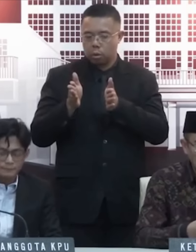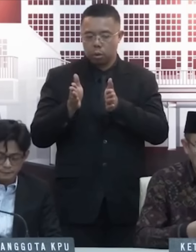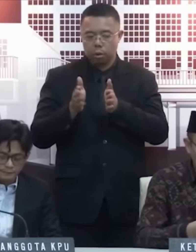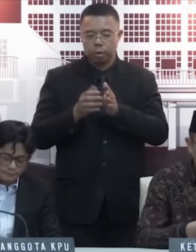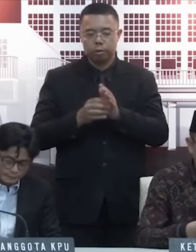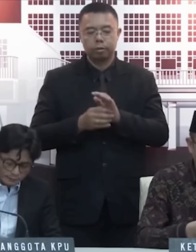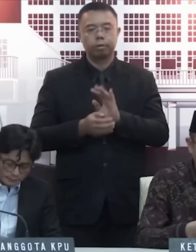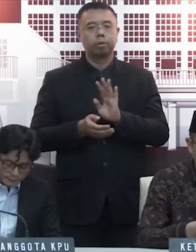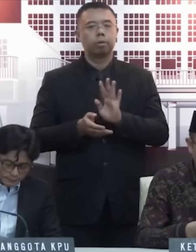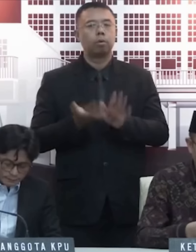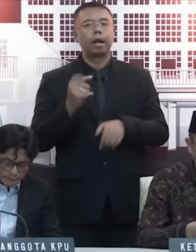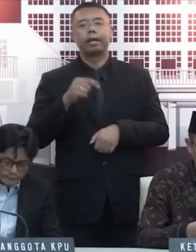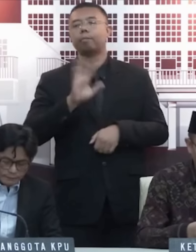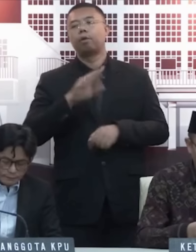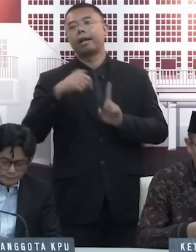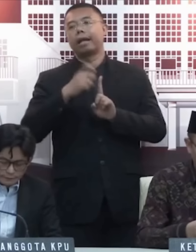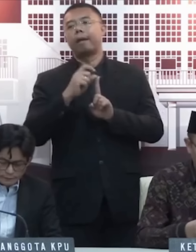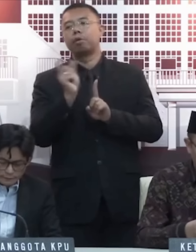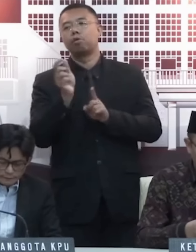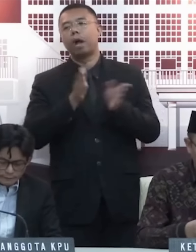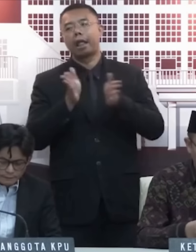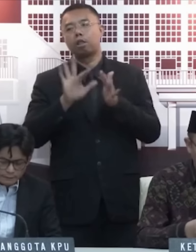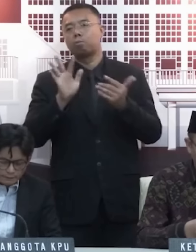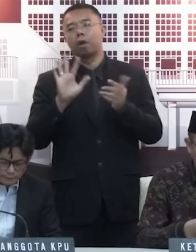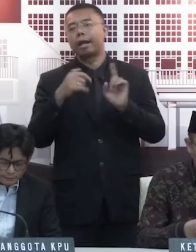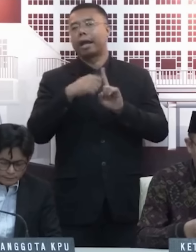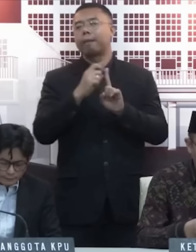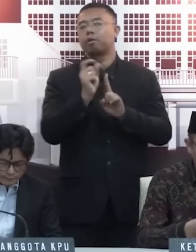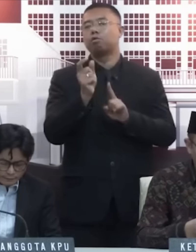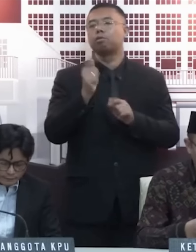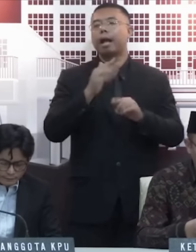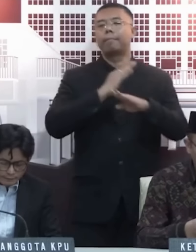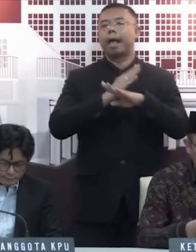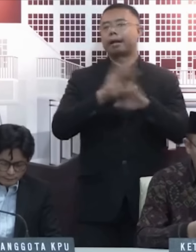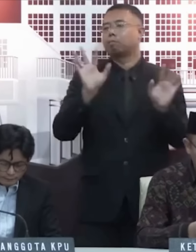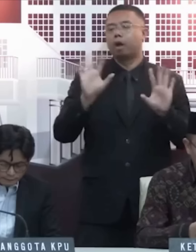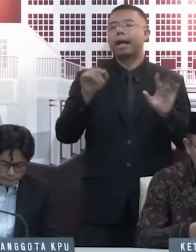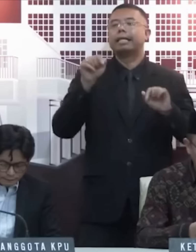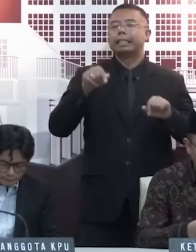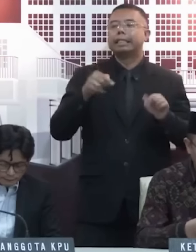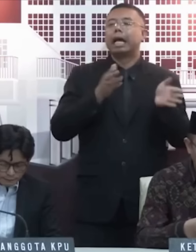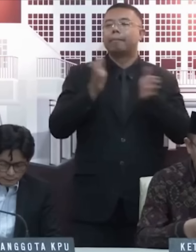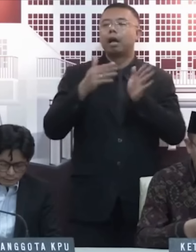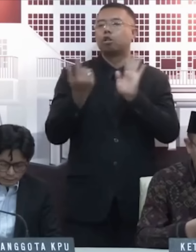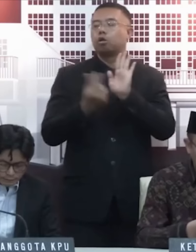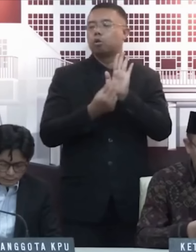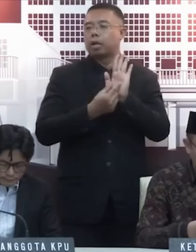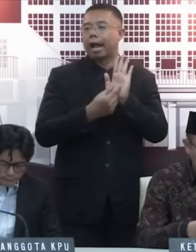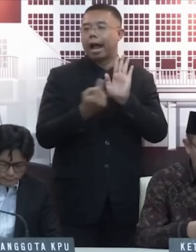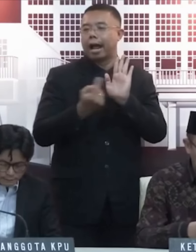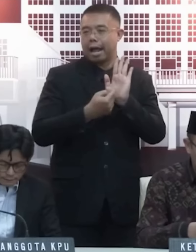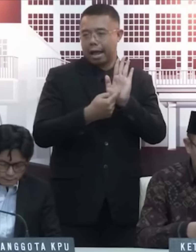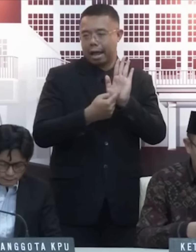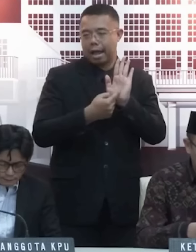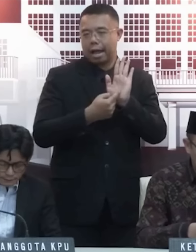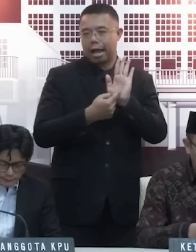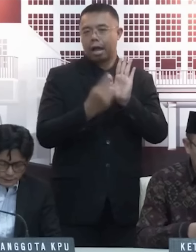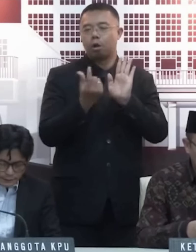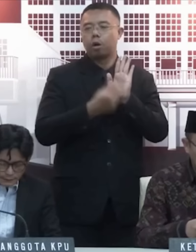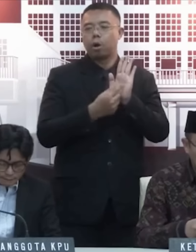Ini sekali lagi bukan KPU yang ngatur dan bukan KPU yang melarang-larang. Ini yang mengatur dan melarang-larang adalah